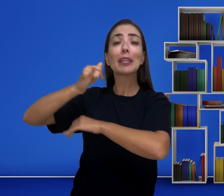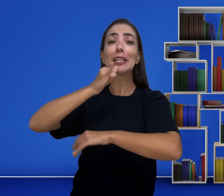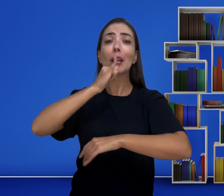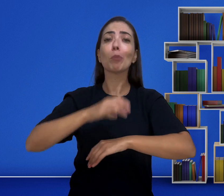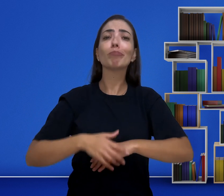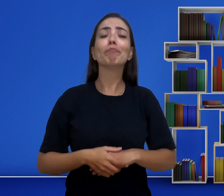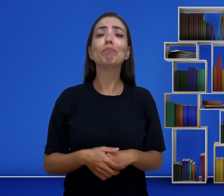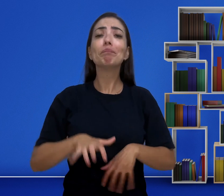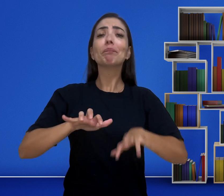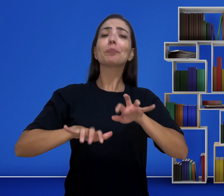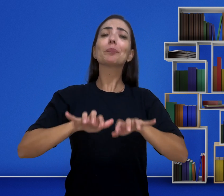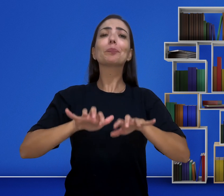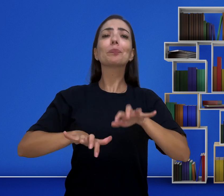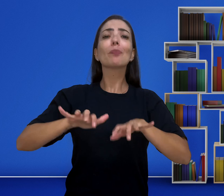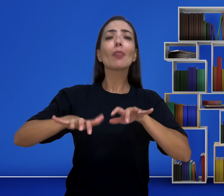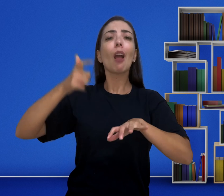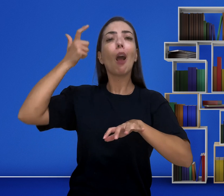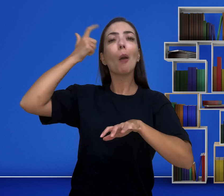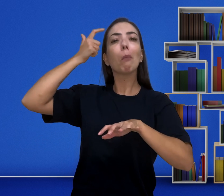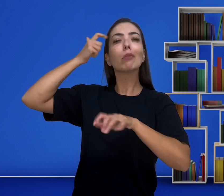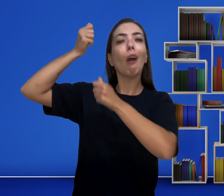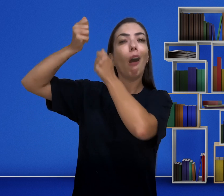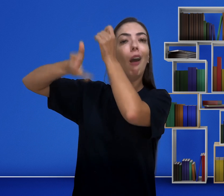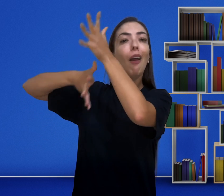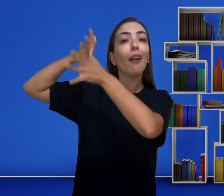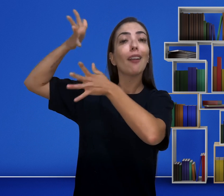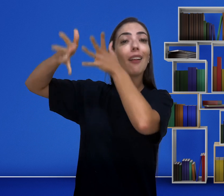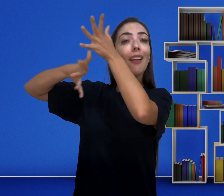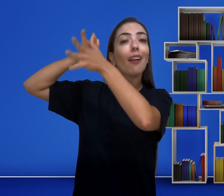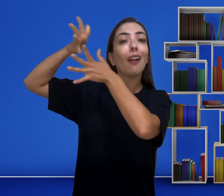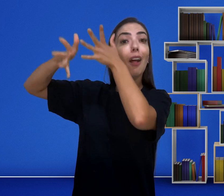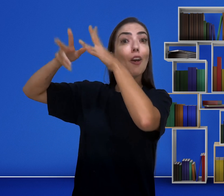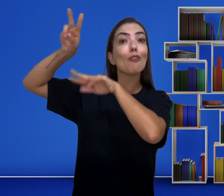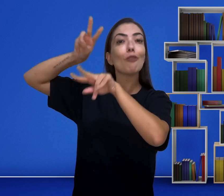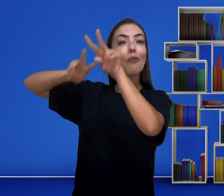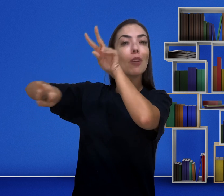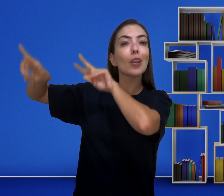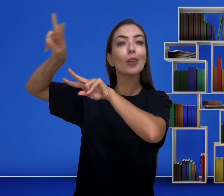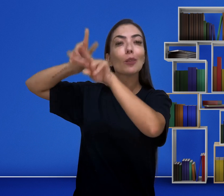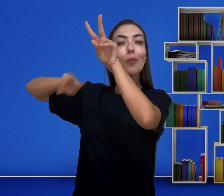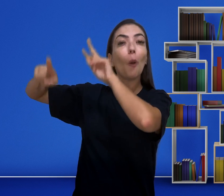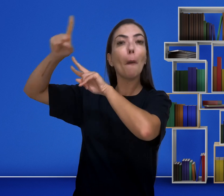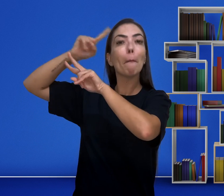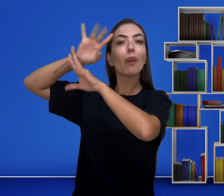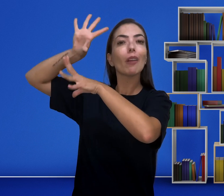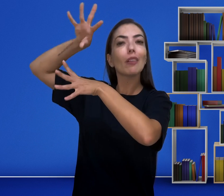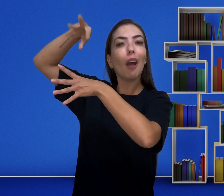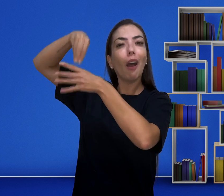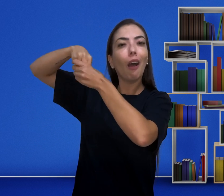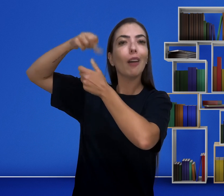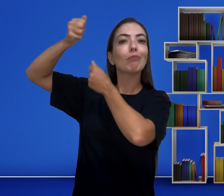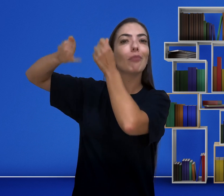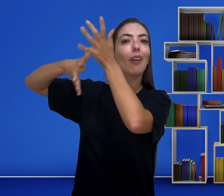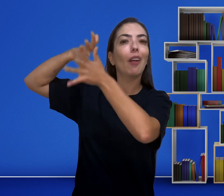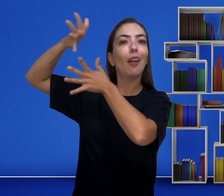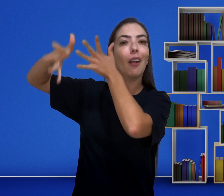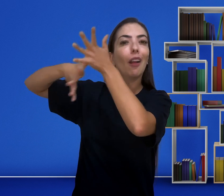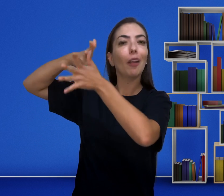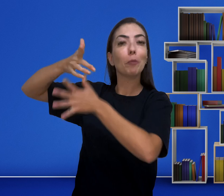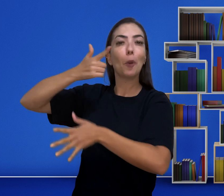Por exemplo, eu estou ali teclando e começo a pensar a partir da visualidade. E